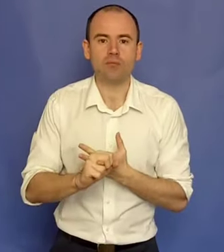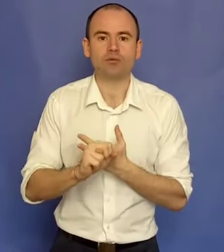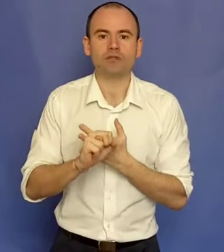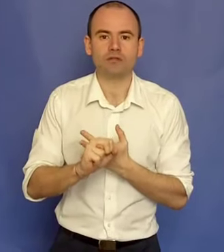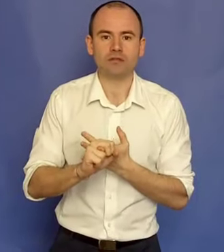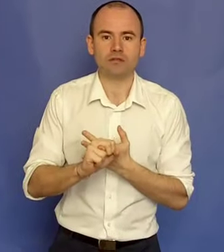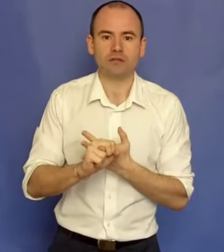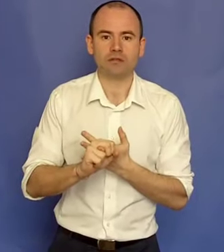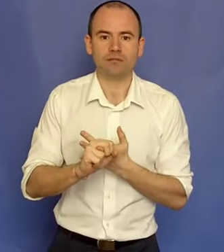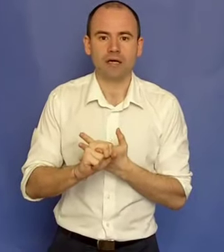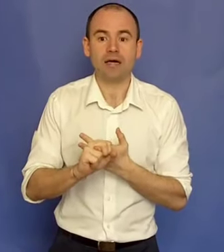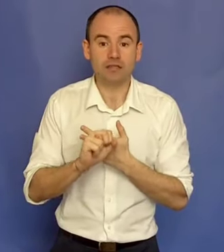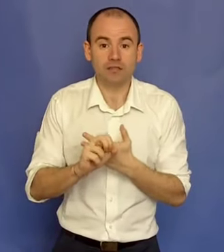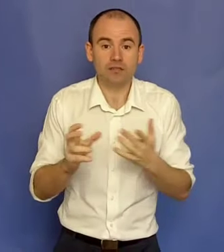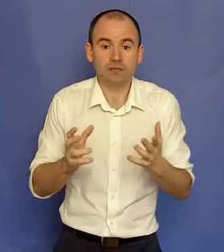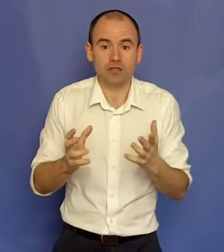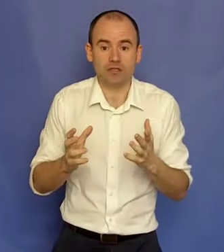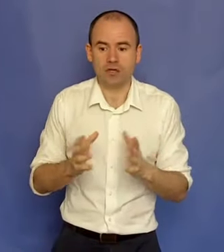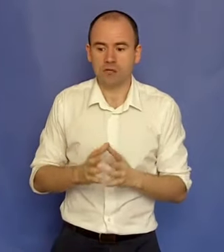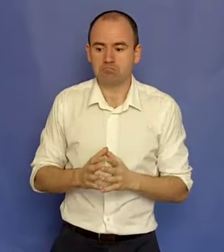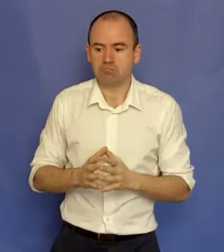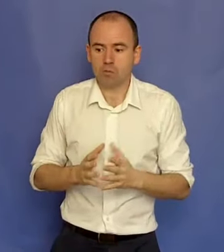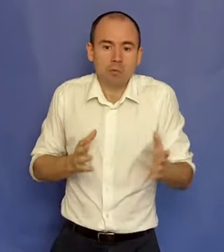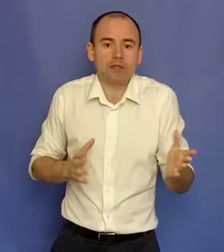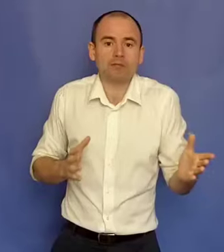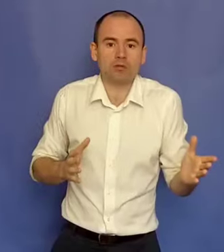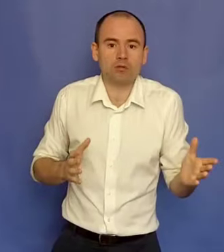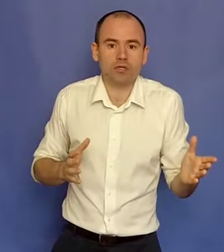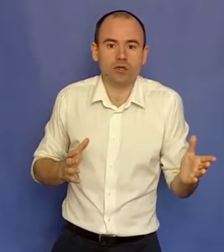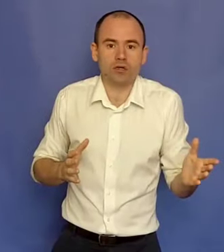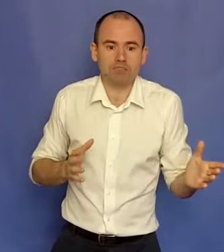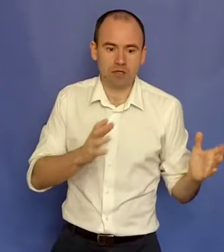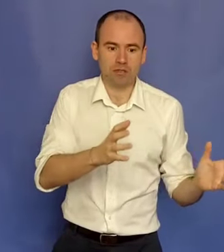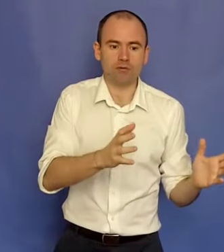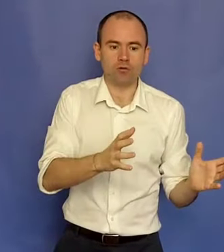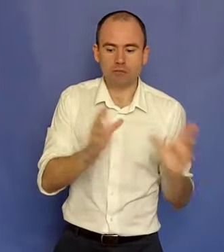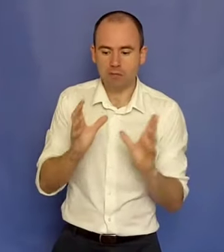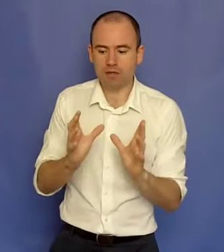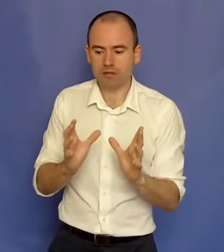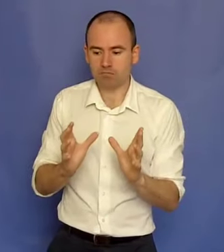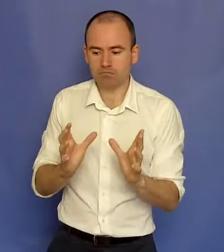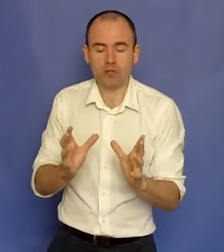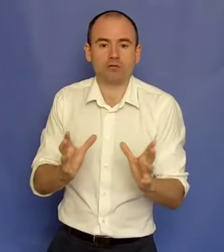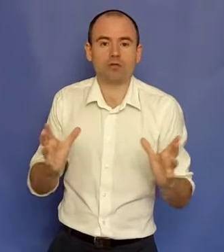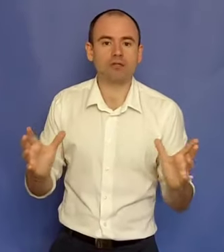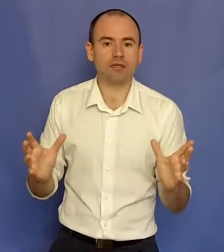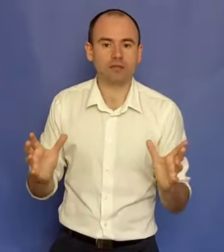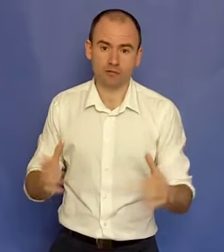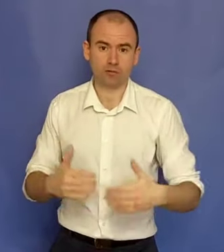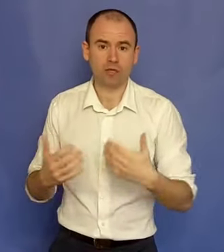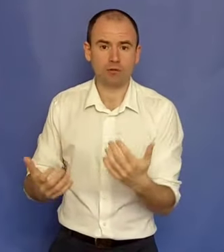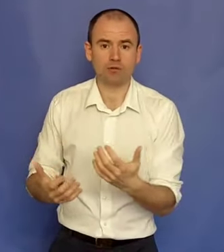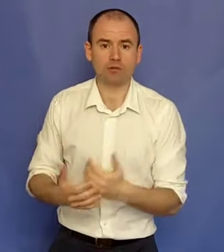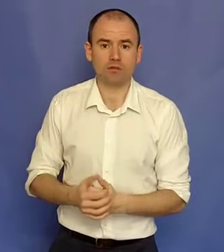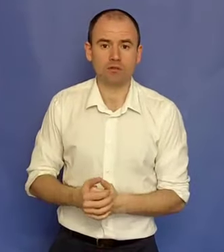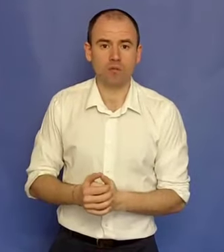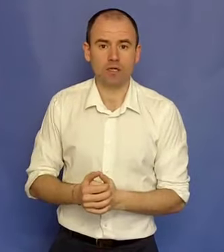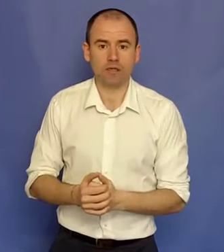potrivită. Adică, ce înseamnă nișa? Eu m-am ales psihologia. Iar din psihologie m-am ales personalitatea, dezvoltarea personalității umane.